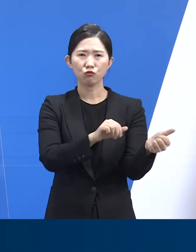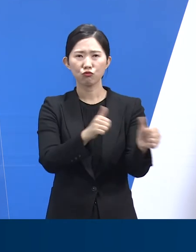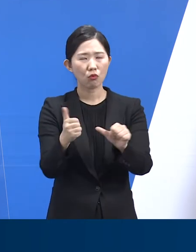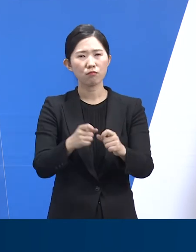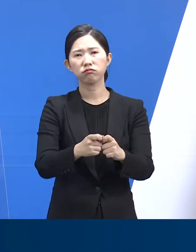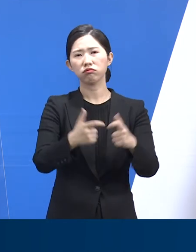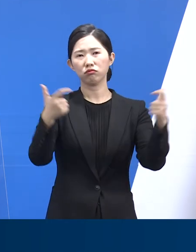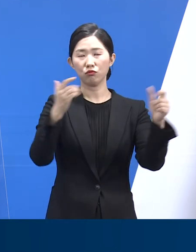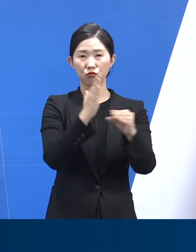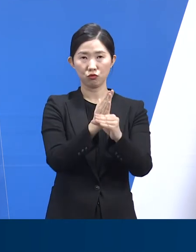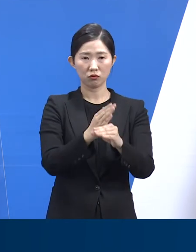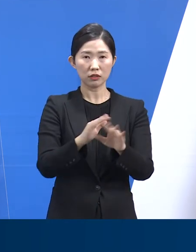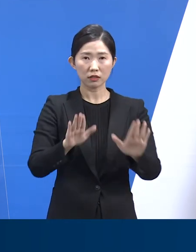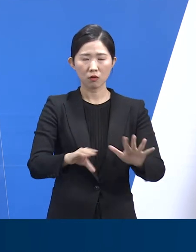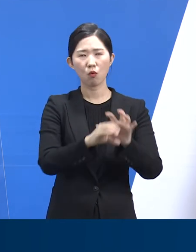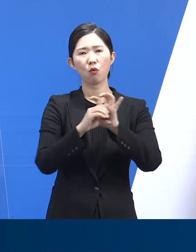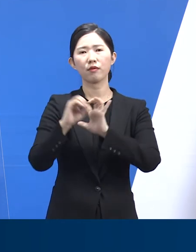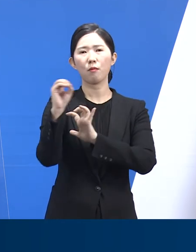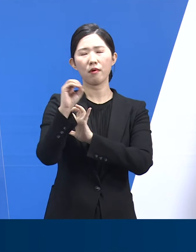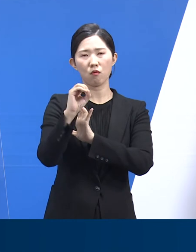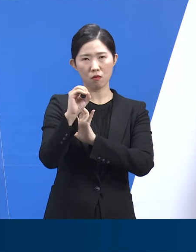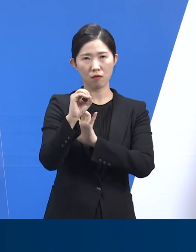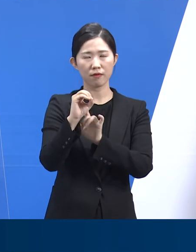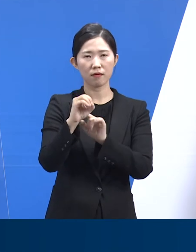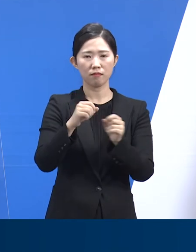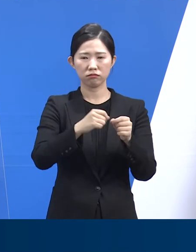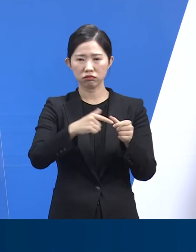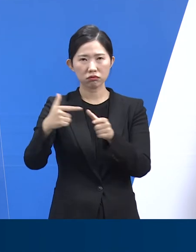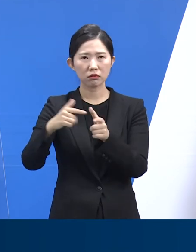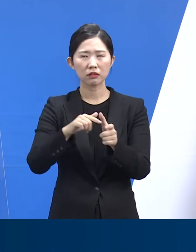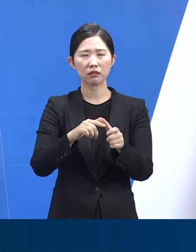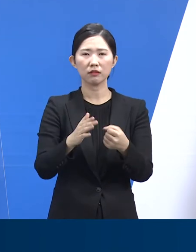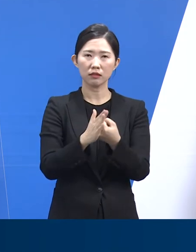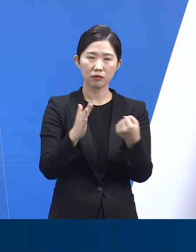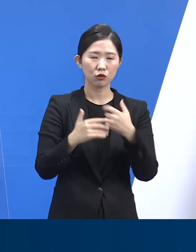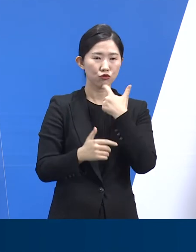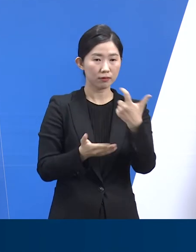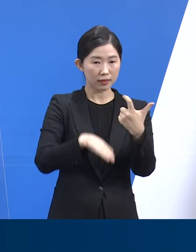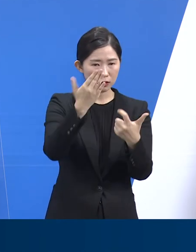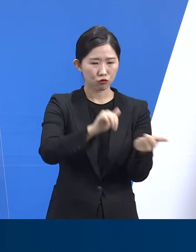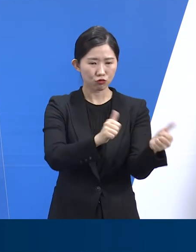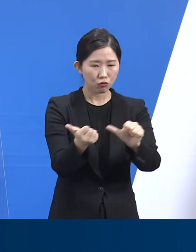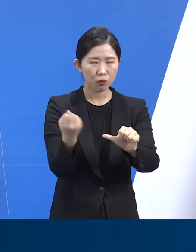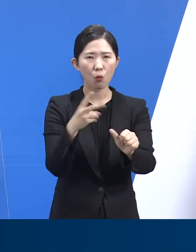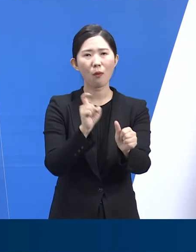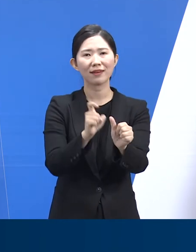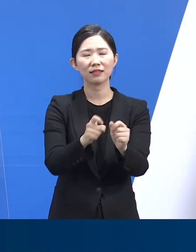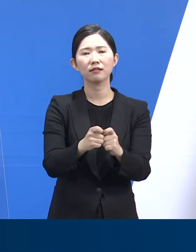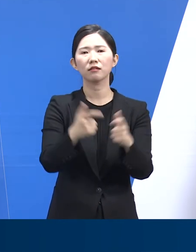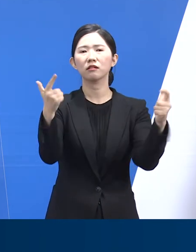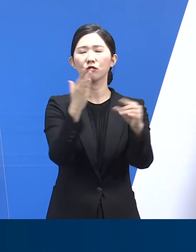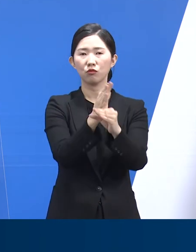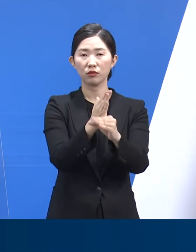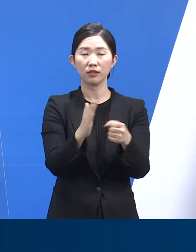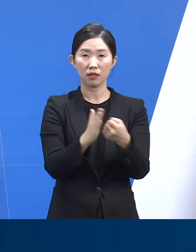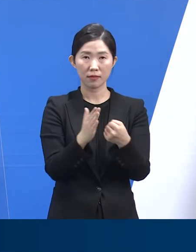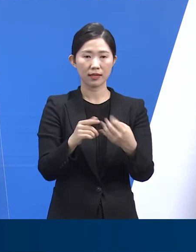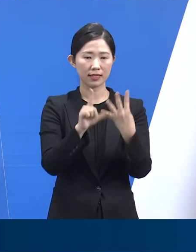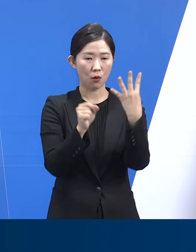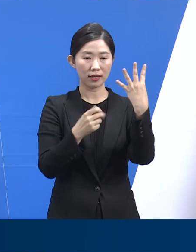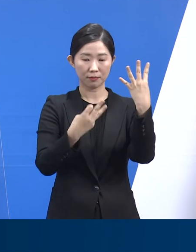오미코론 변이 유행에 따라 60세 이상 확진 및 사망이 증가하고 있습니다. 이에 정부는 4월 13일